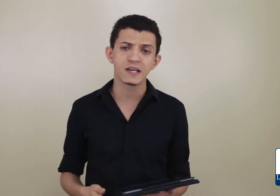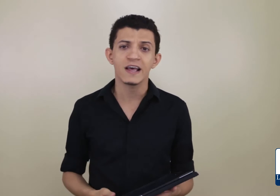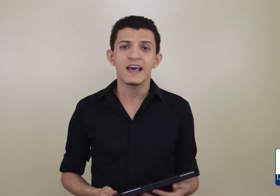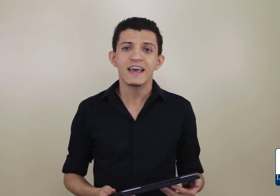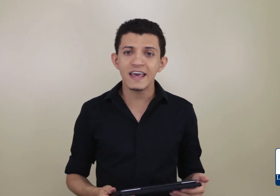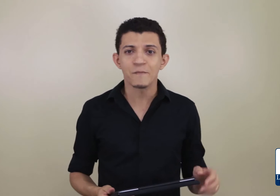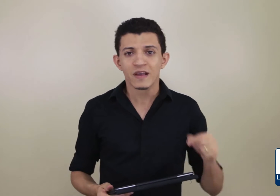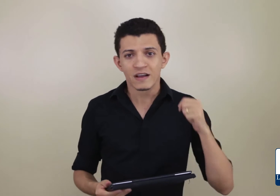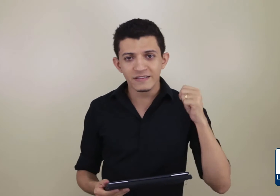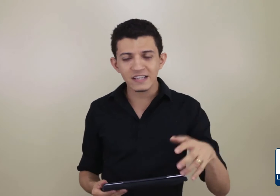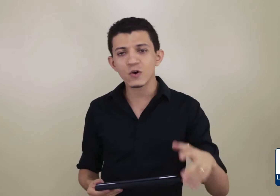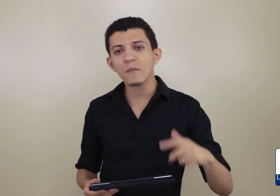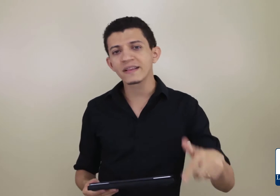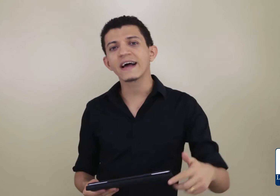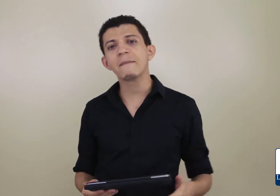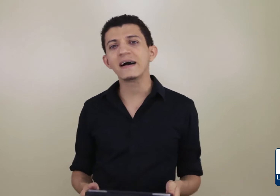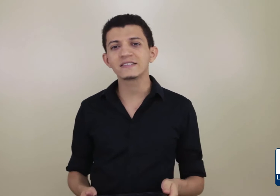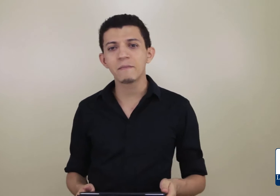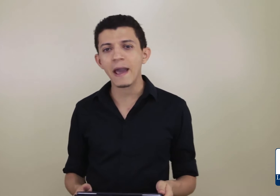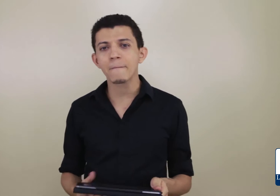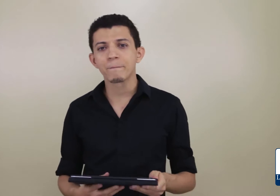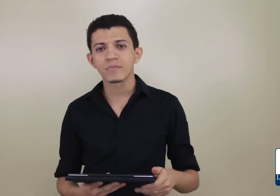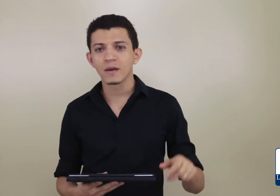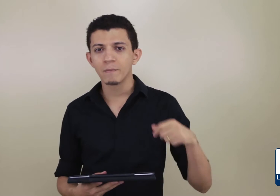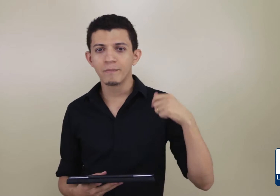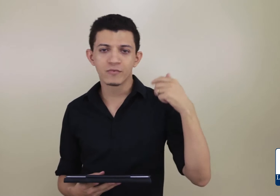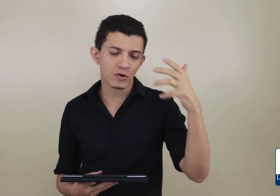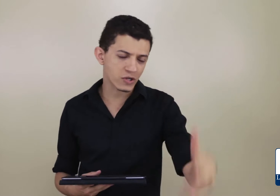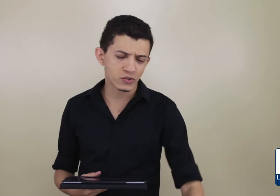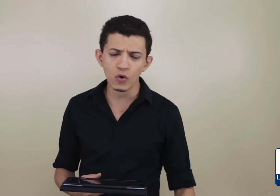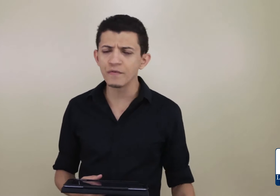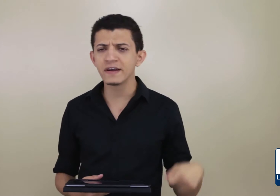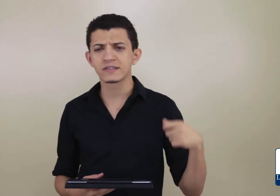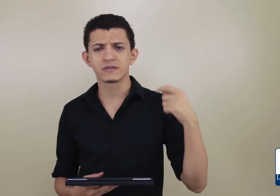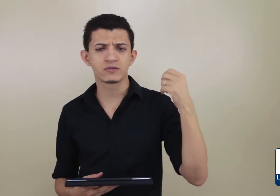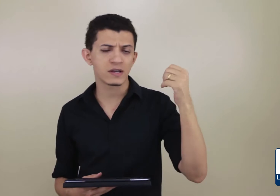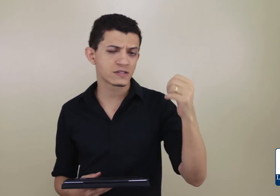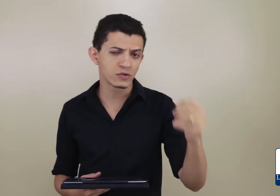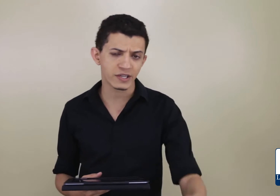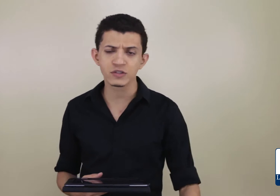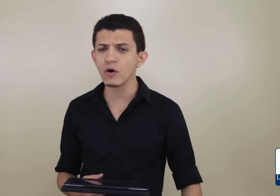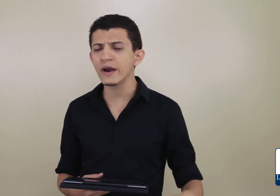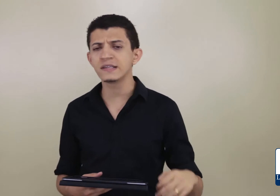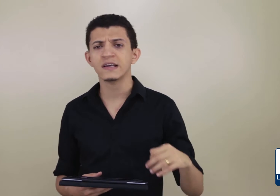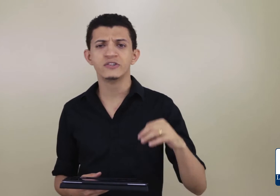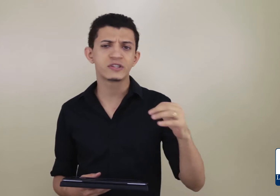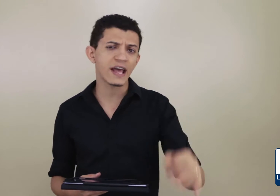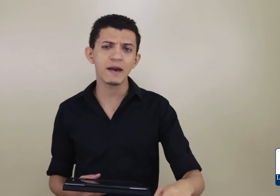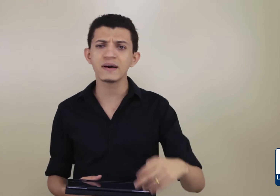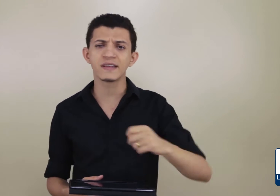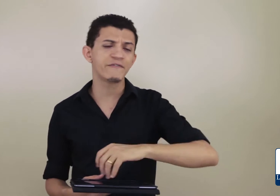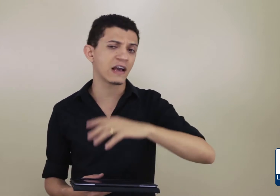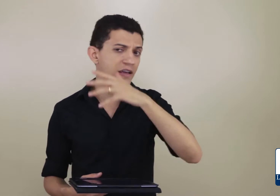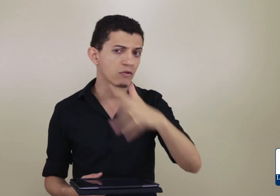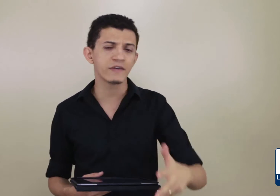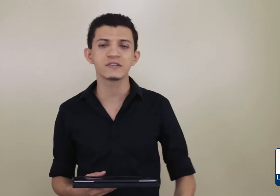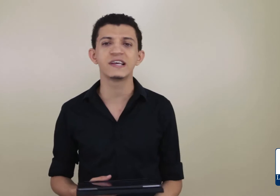e deixe seu comentário abaixo também com as suas dúvidas, suas sugestões de temas, enfim, aquilo que você